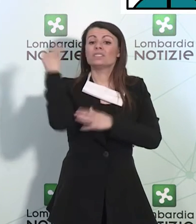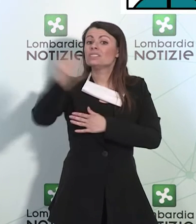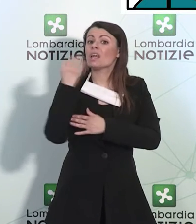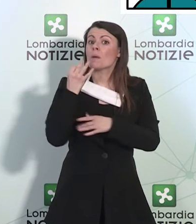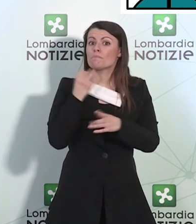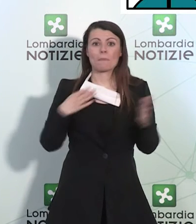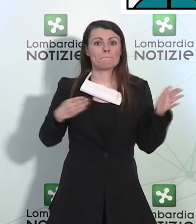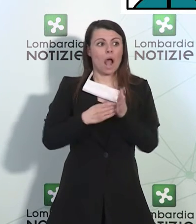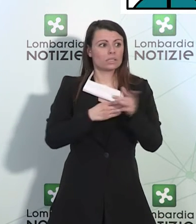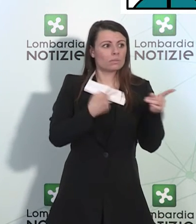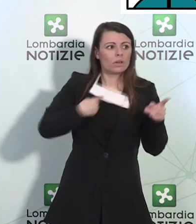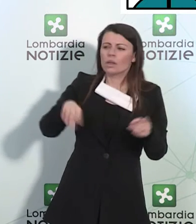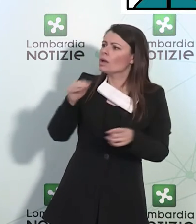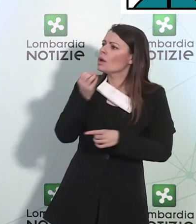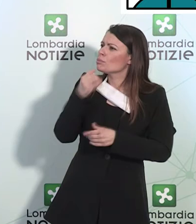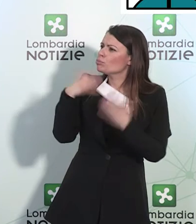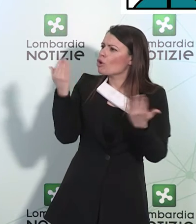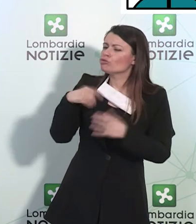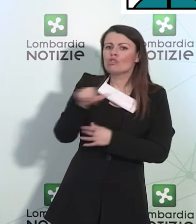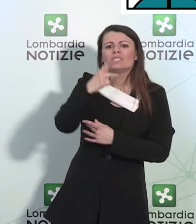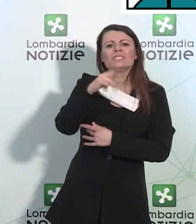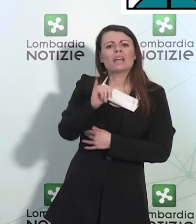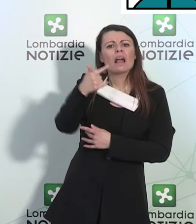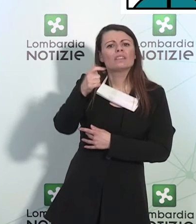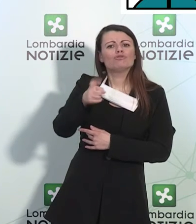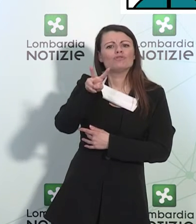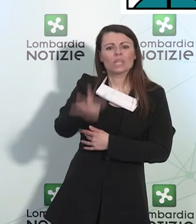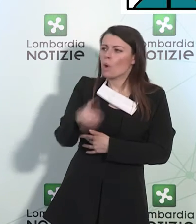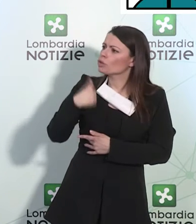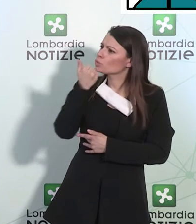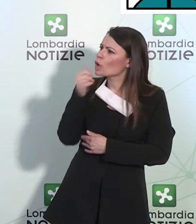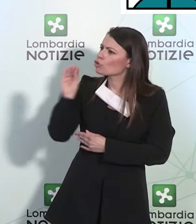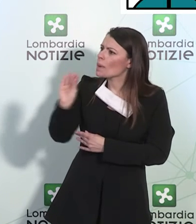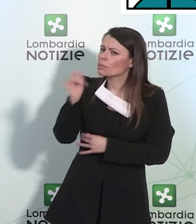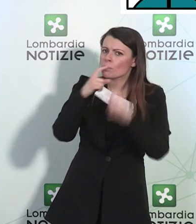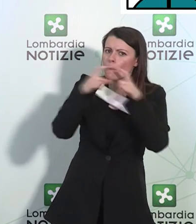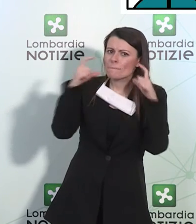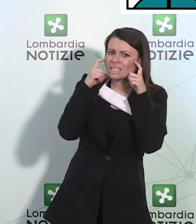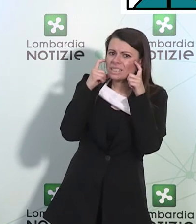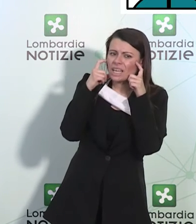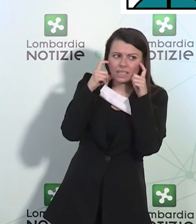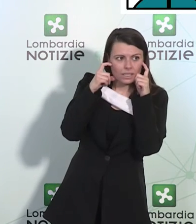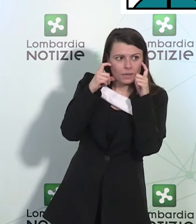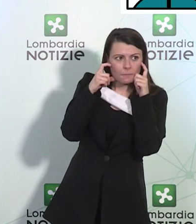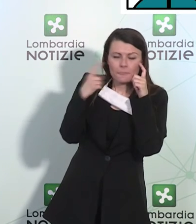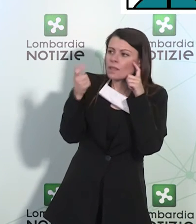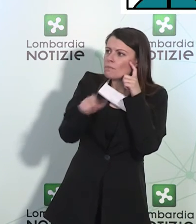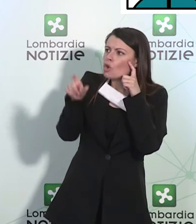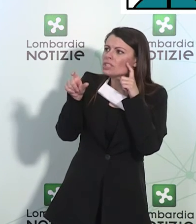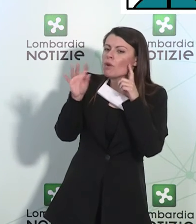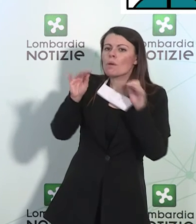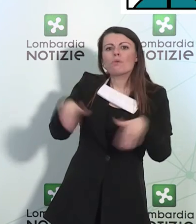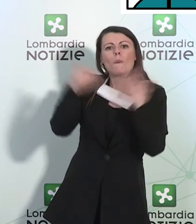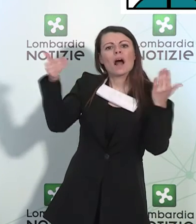Presidente, salve, Scatigi 24. Volevo chiederle innanzitutto la questione delle mascherine, visto che qualche precisazione è stata fatta dall'ISS questa mattina in